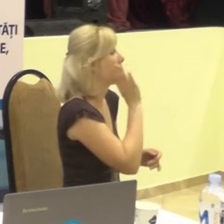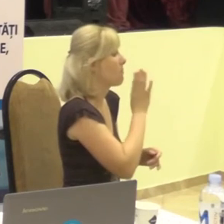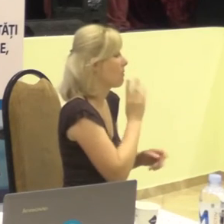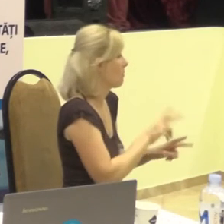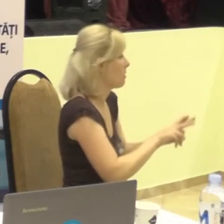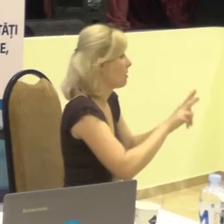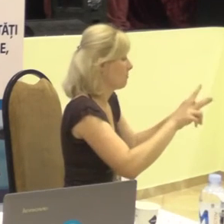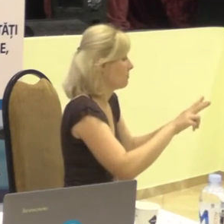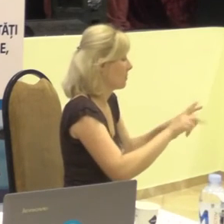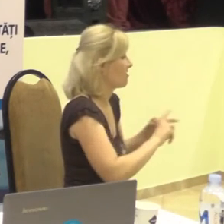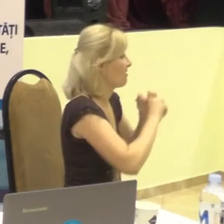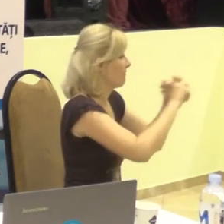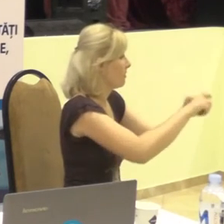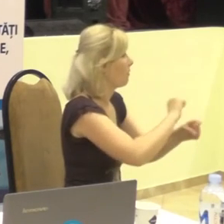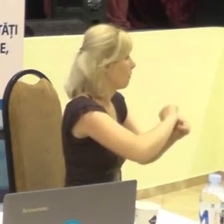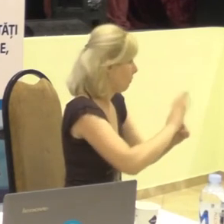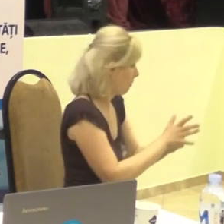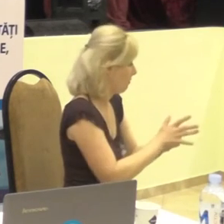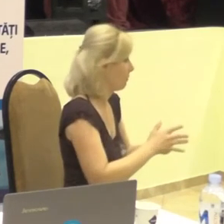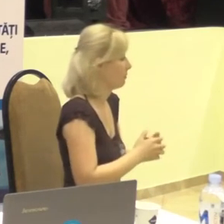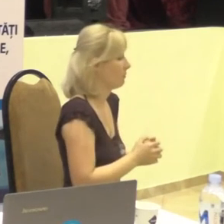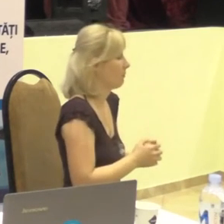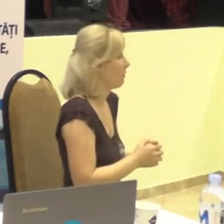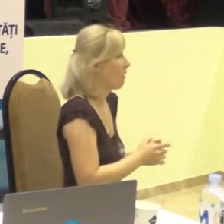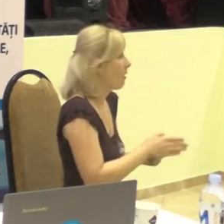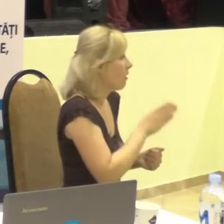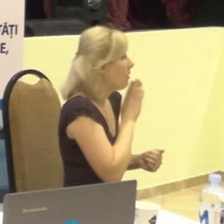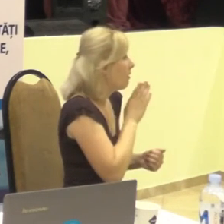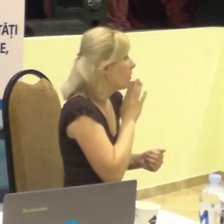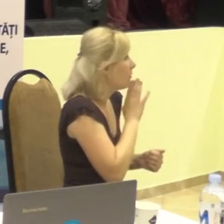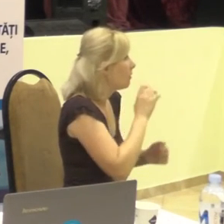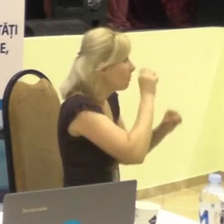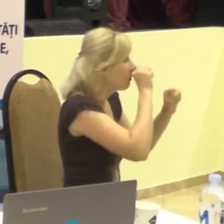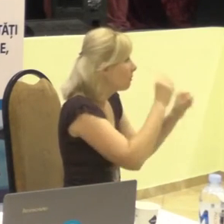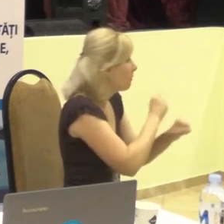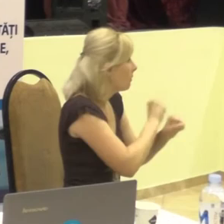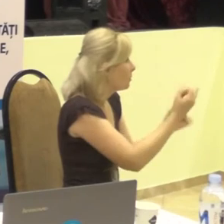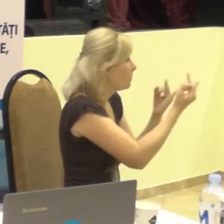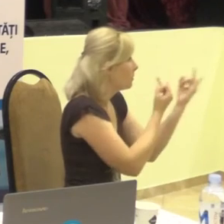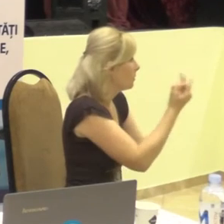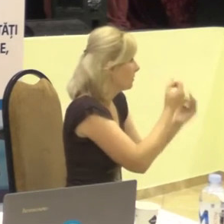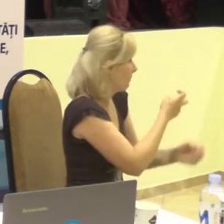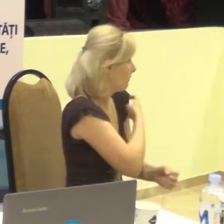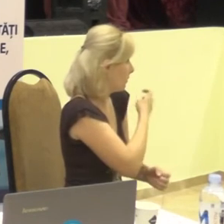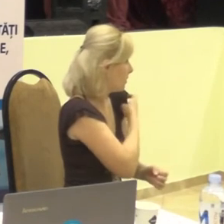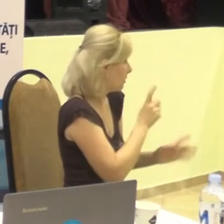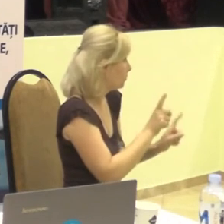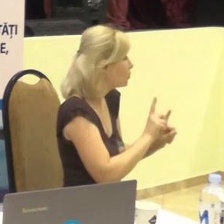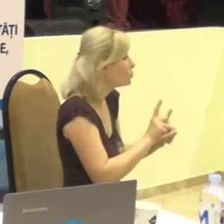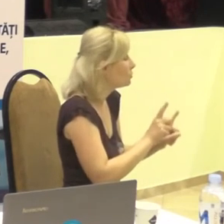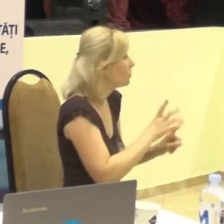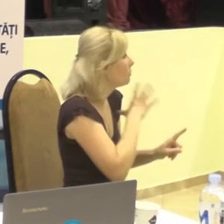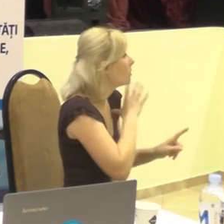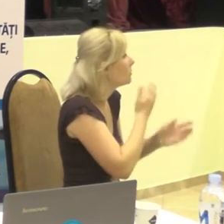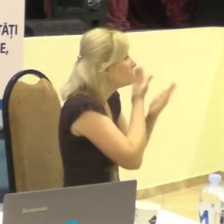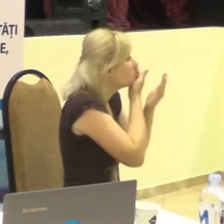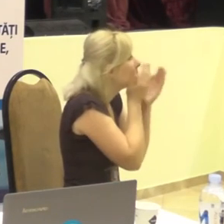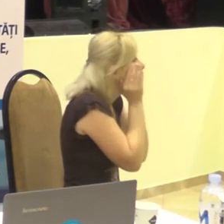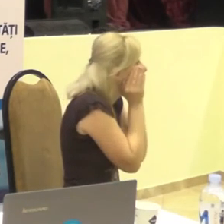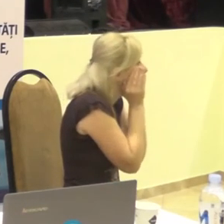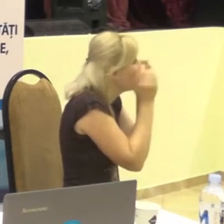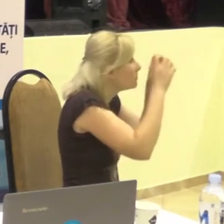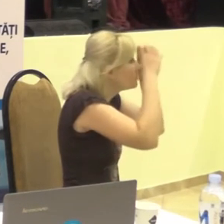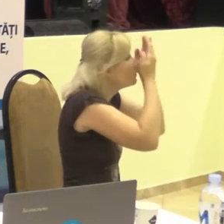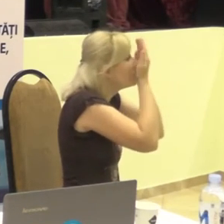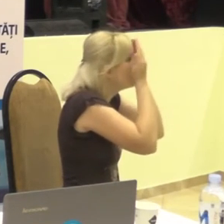invitat de Covid. Și ea nu putea să discute cu medicii, deoarece le era astupată gura,